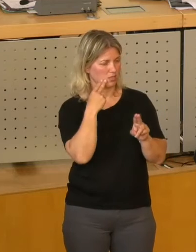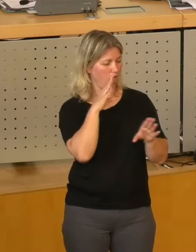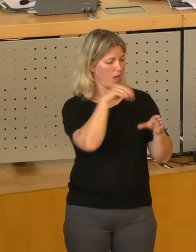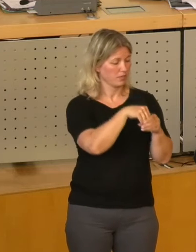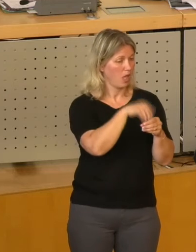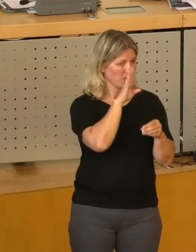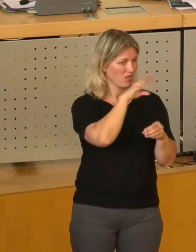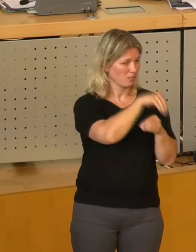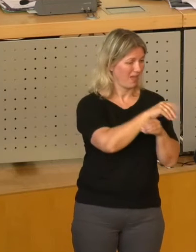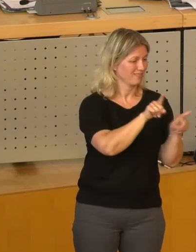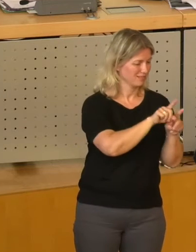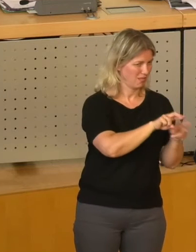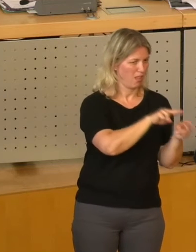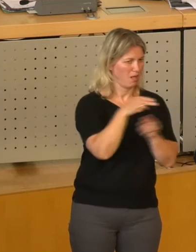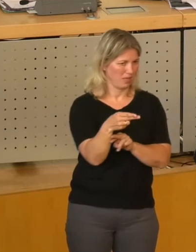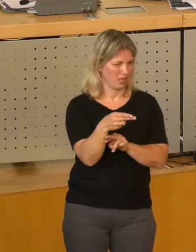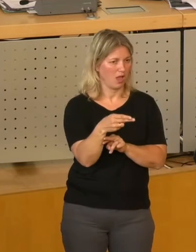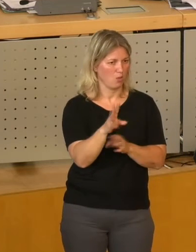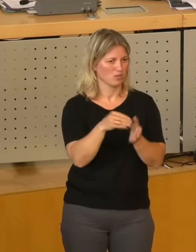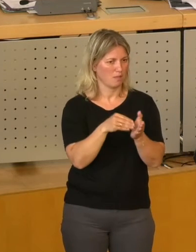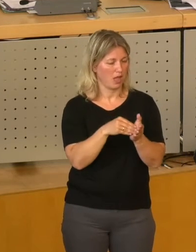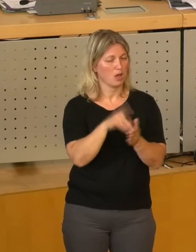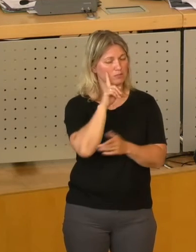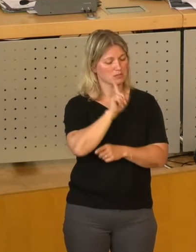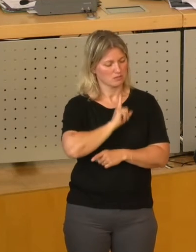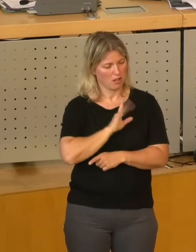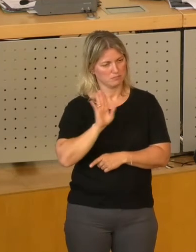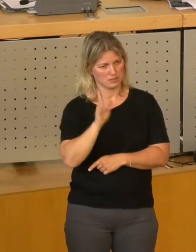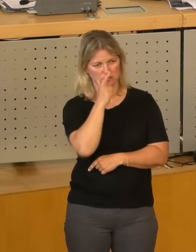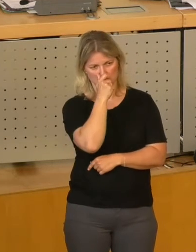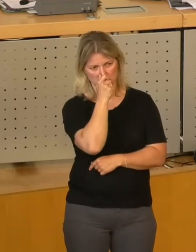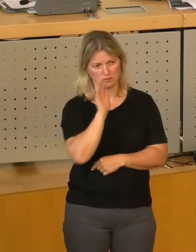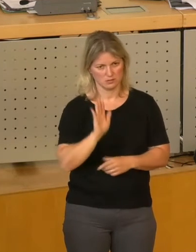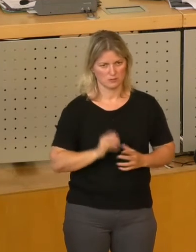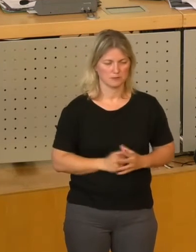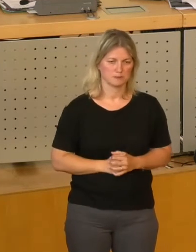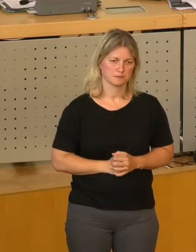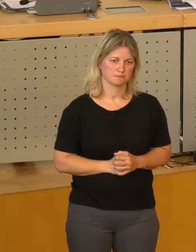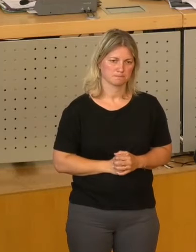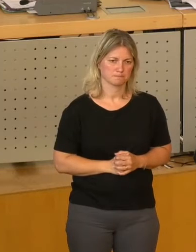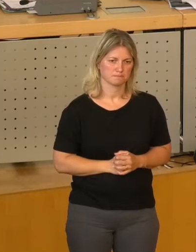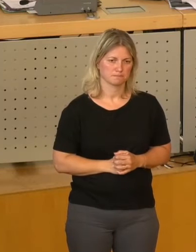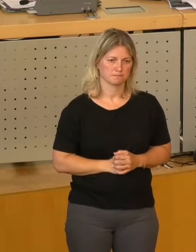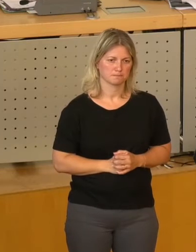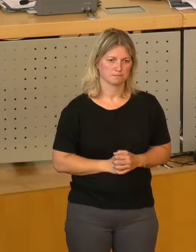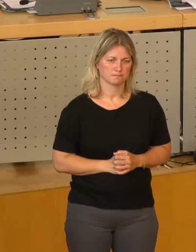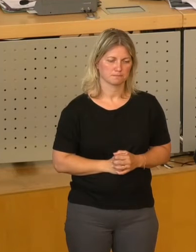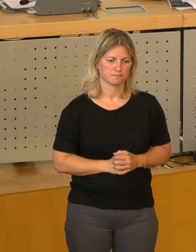insofern sollte jeder vor seiner eigenen Türe kehren. Abschließend.